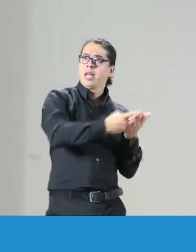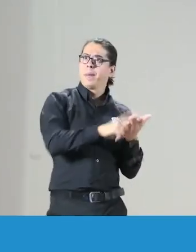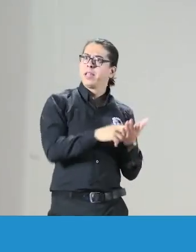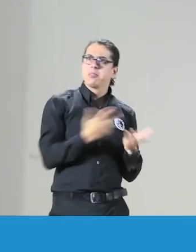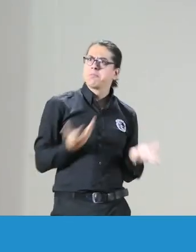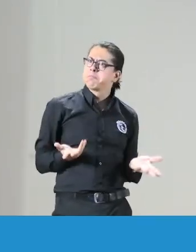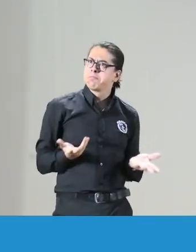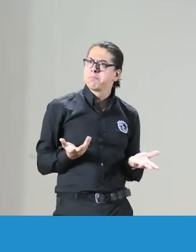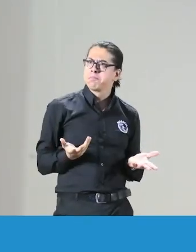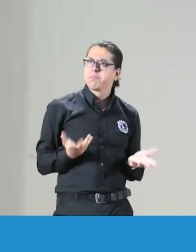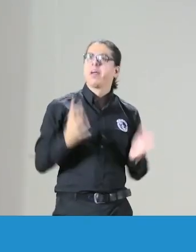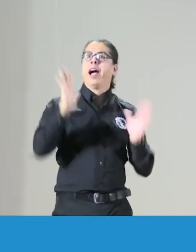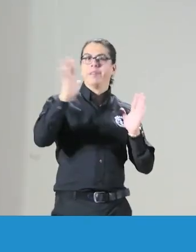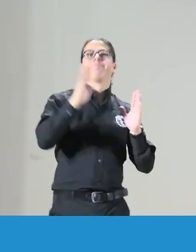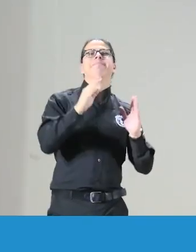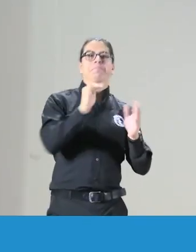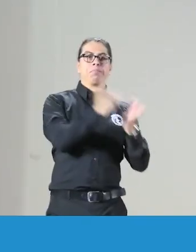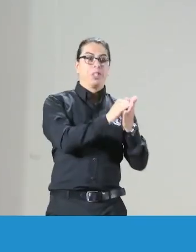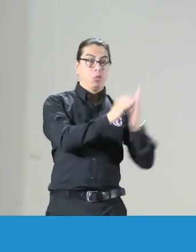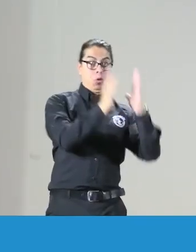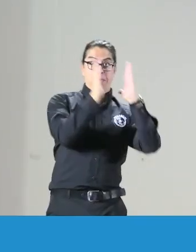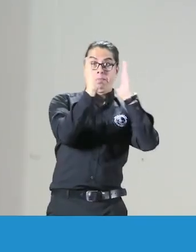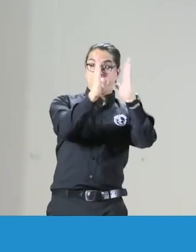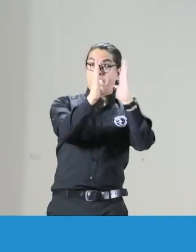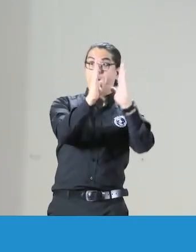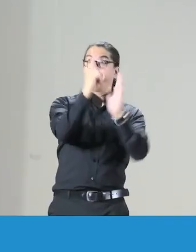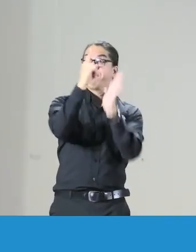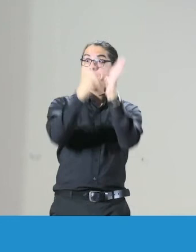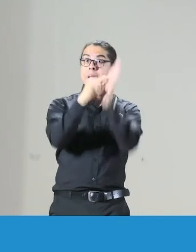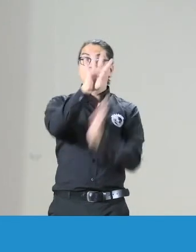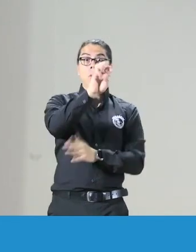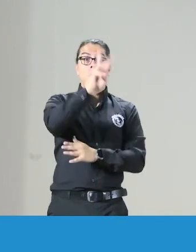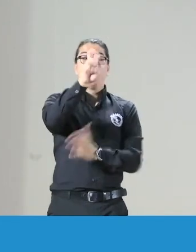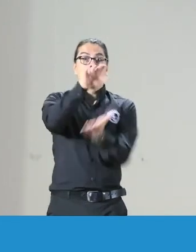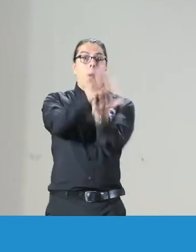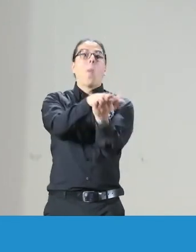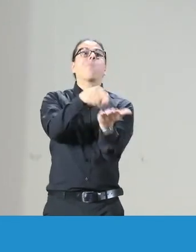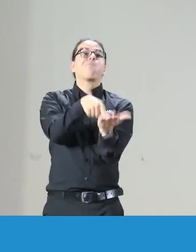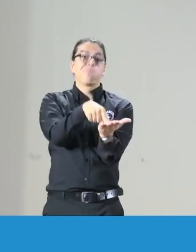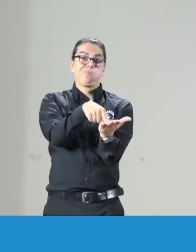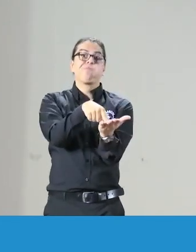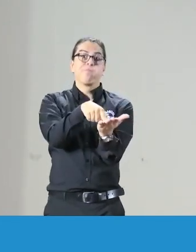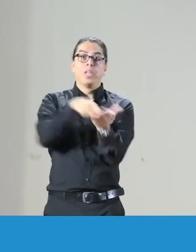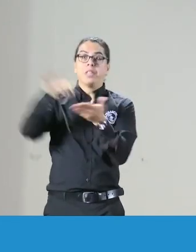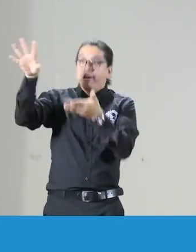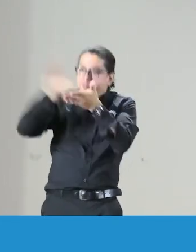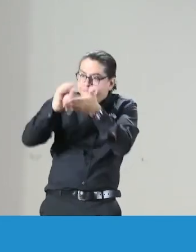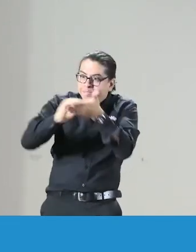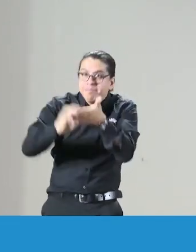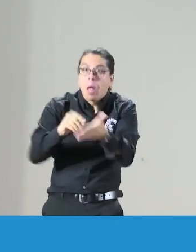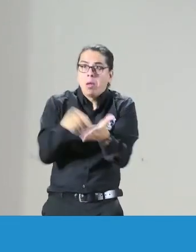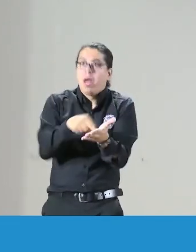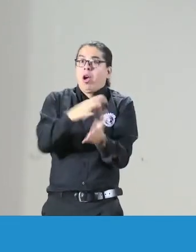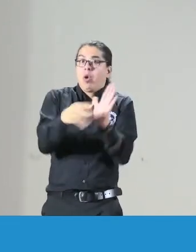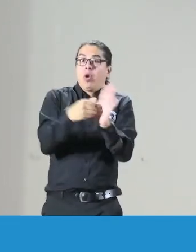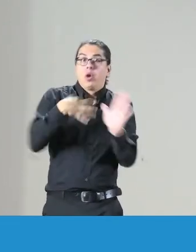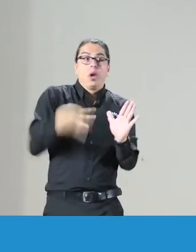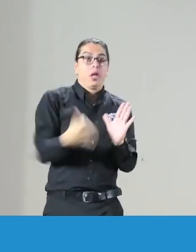pero y los intérpretes bueno entonces en 1998 ya teníamos este documento